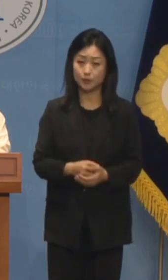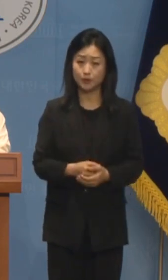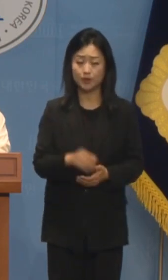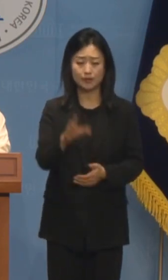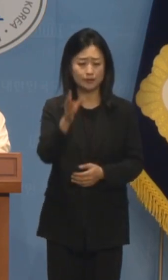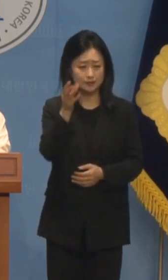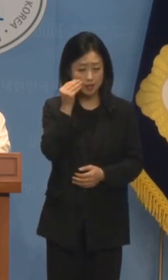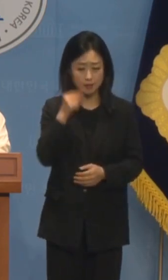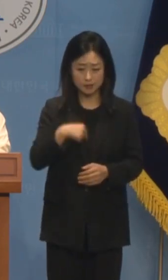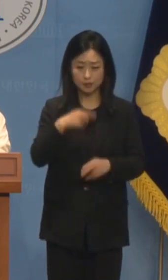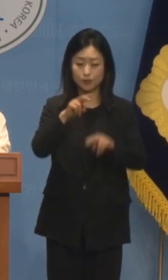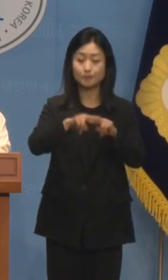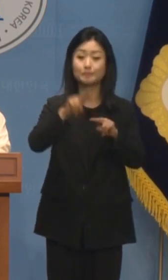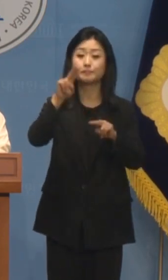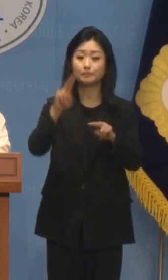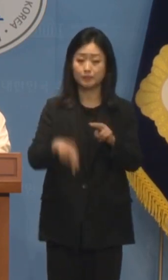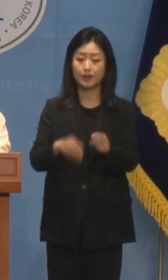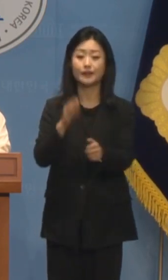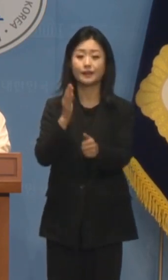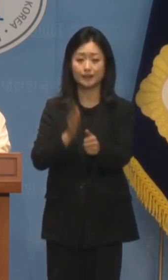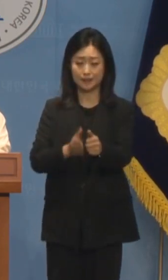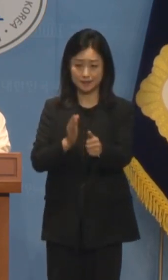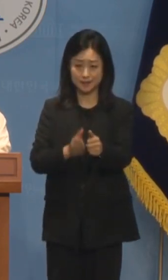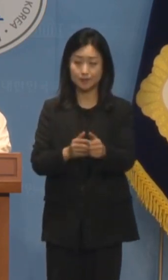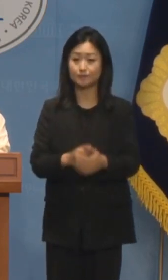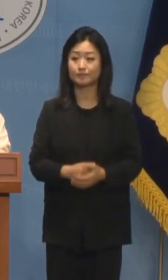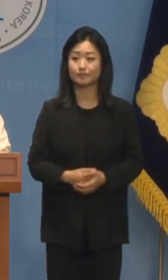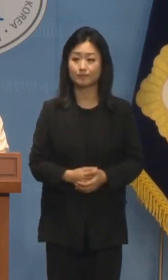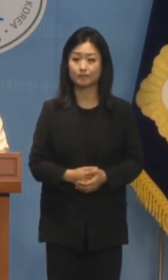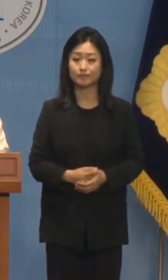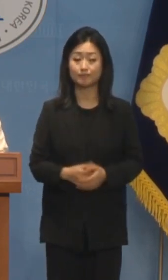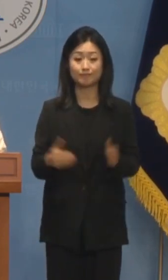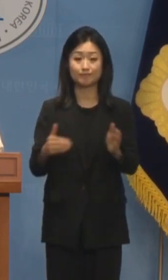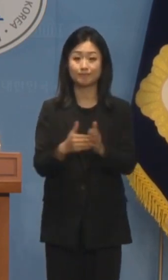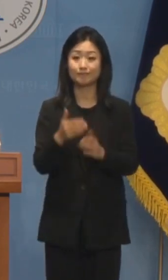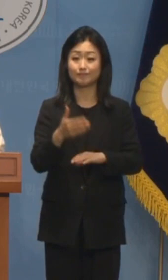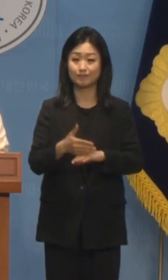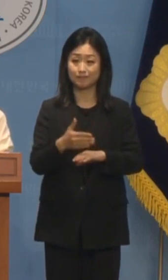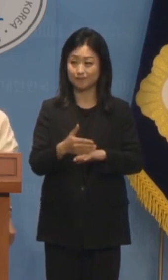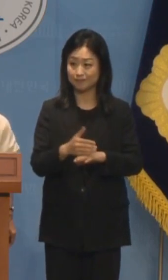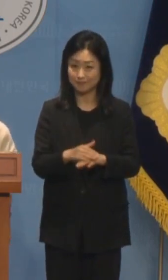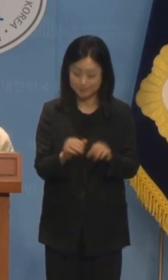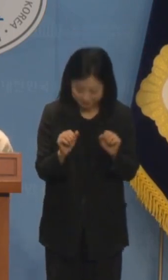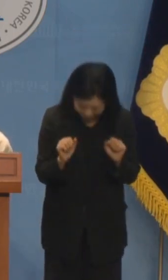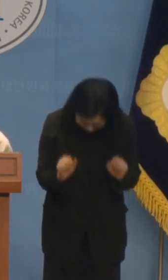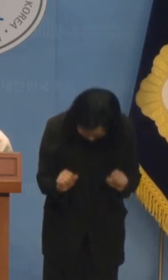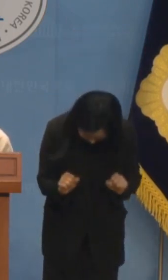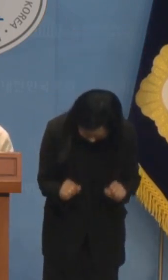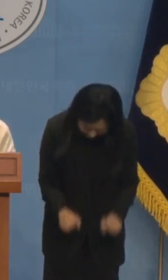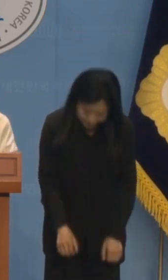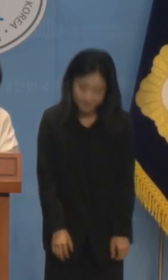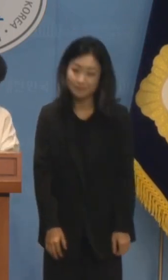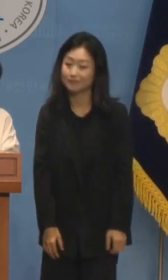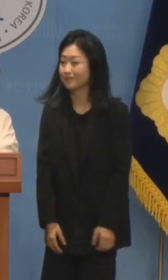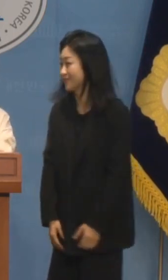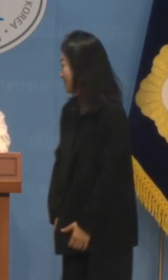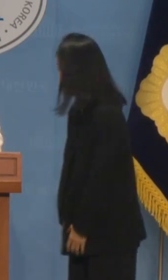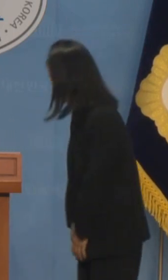자진 사태를 촉구합니다 이상입니다 감사합니다 감사합니다